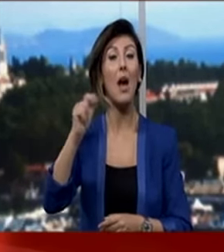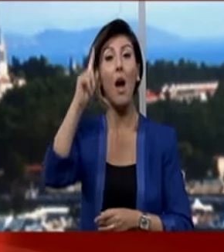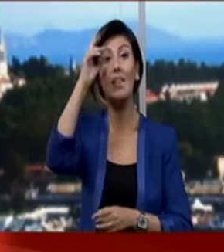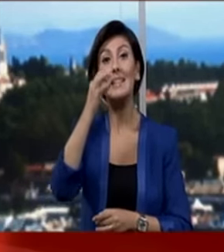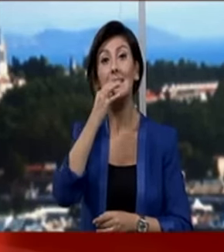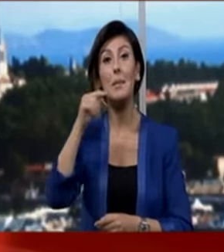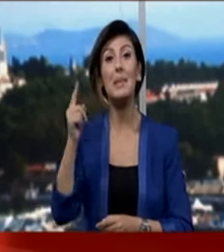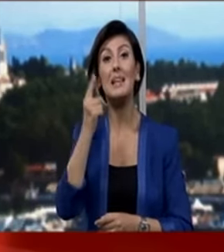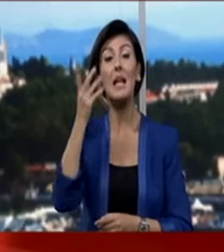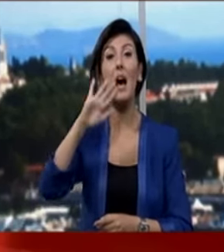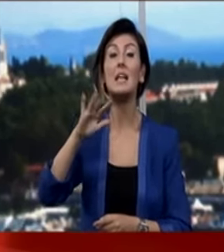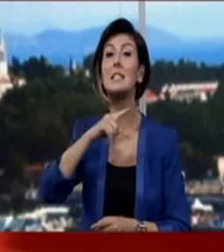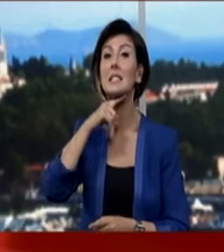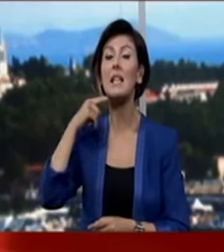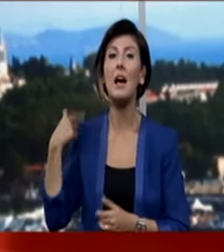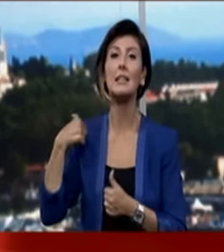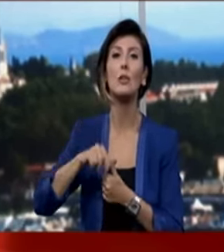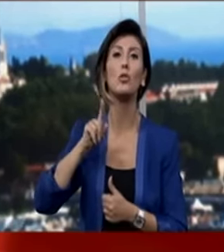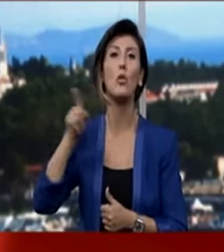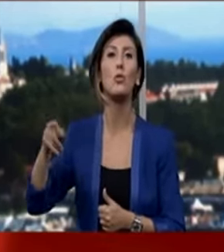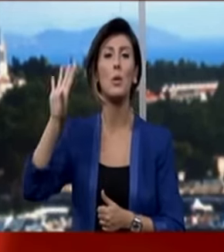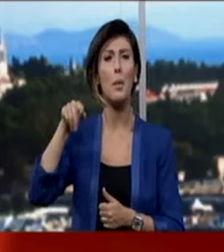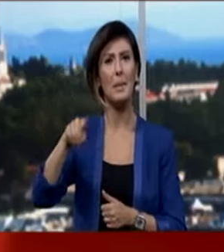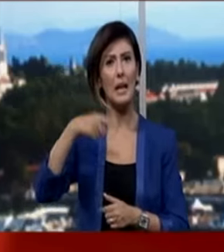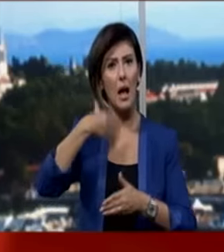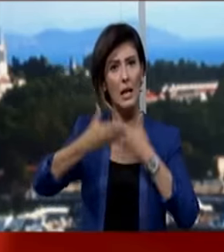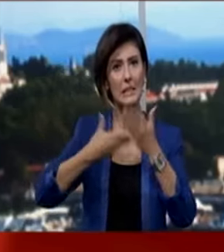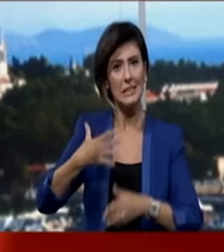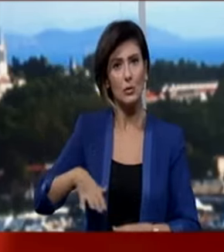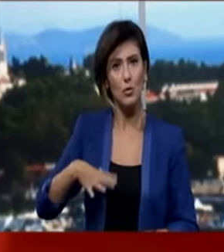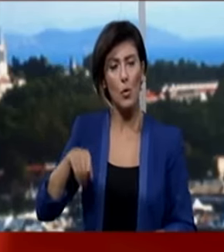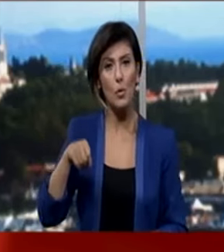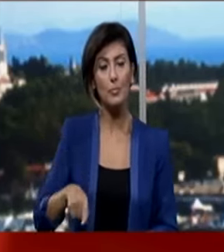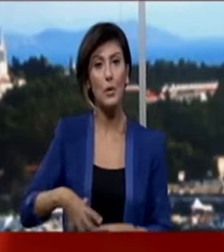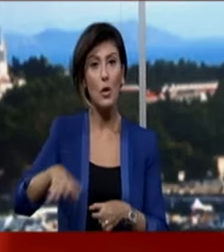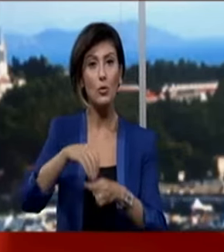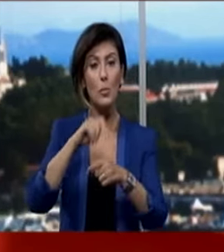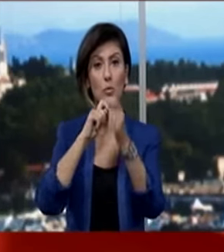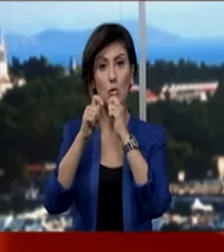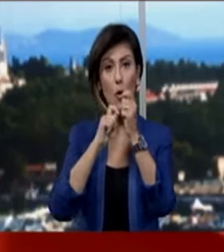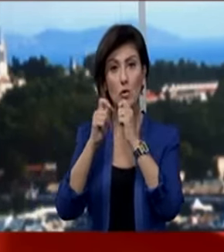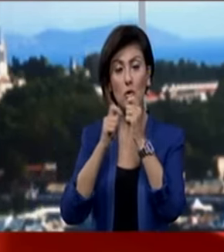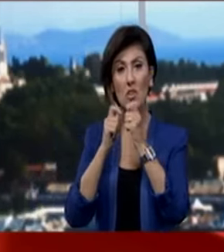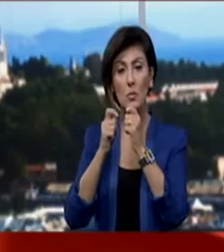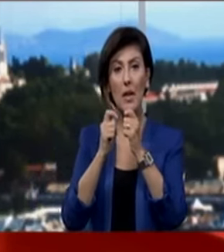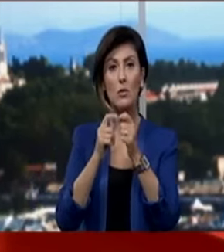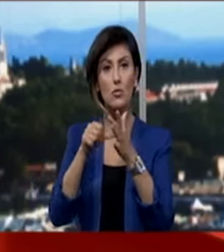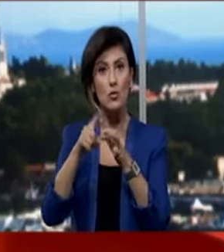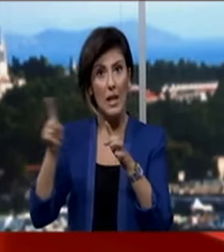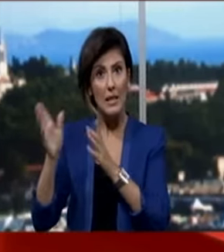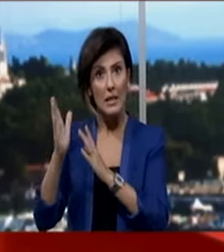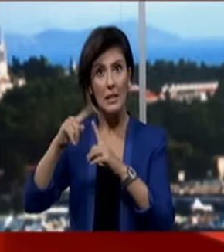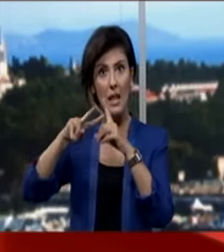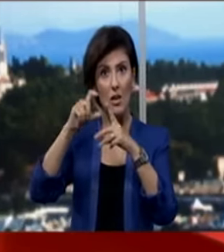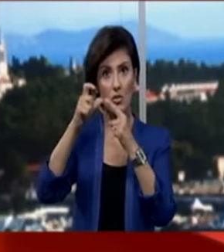geri dönülmeyecek. Buradan bir hususta sizlerle paylaşmak istiyorum. Toplu sözleşme süreci devam eden taşeron işçilerin toplu